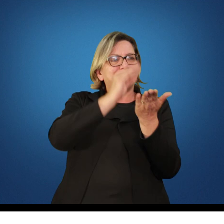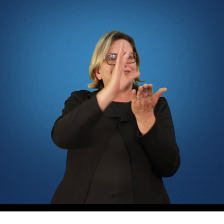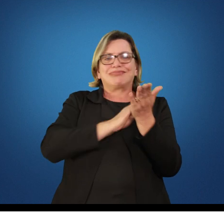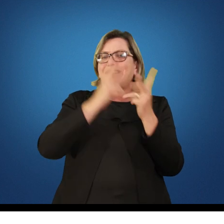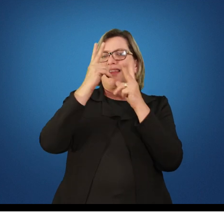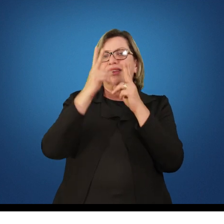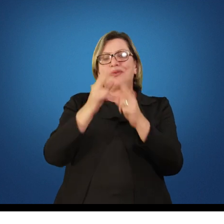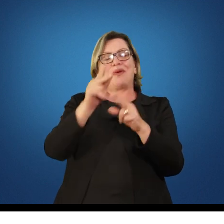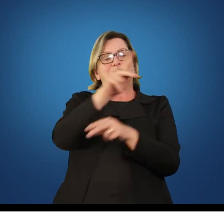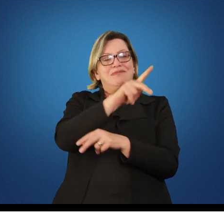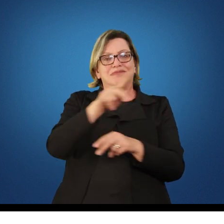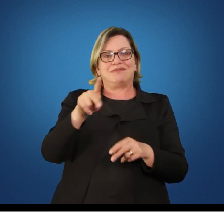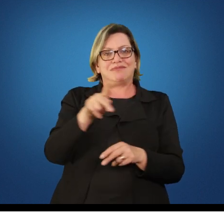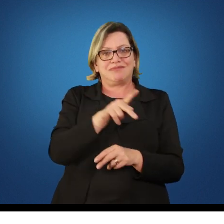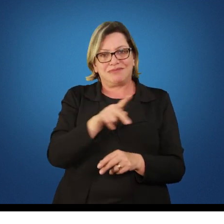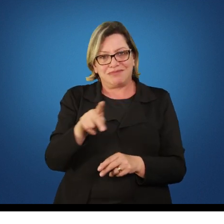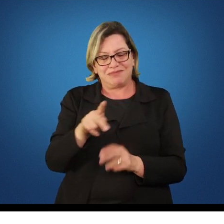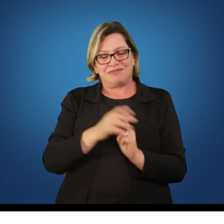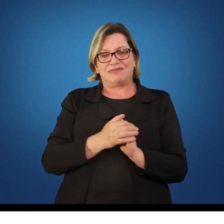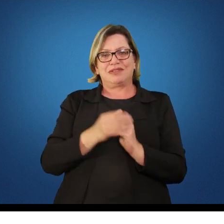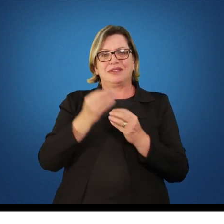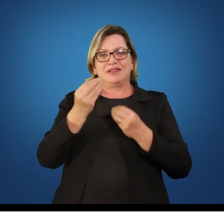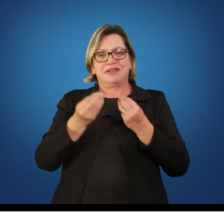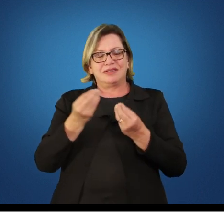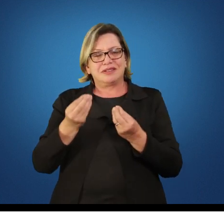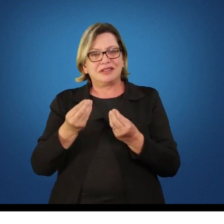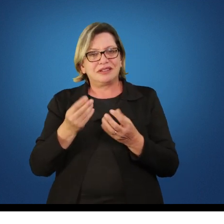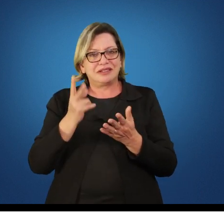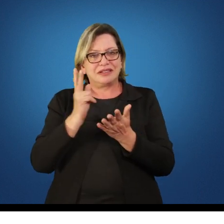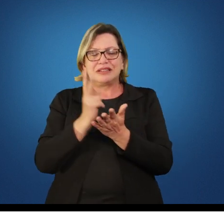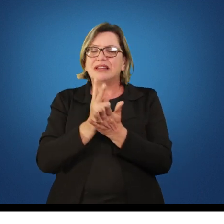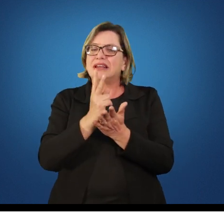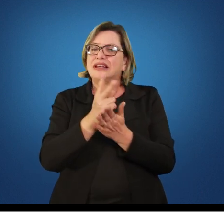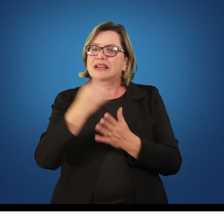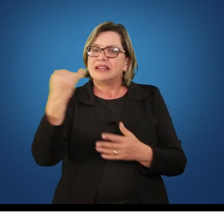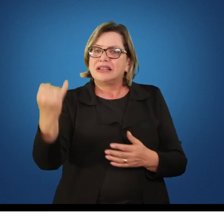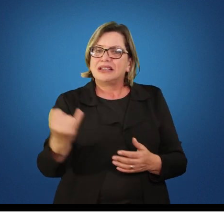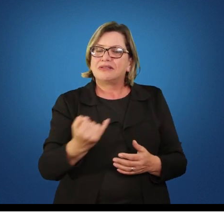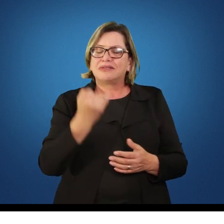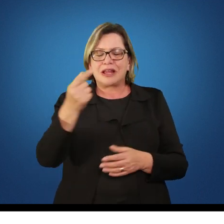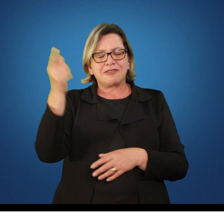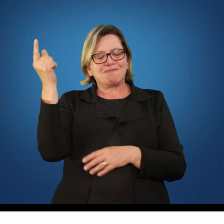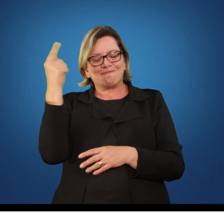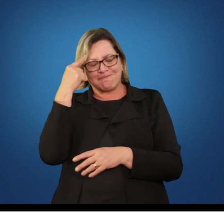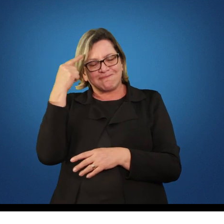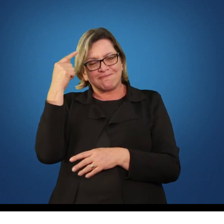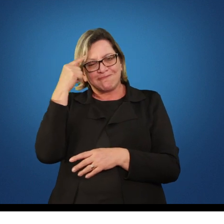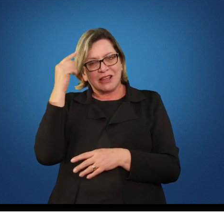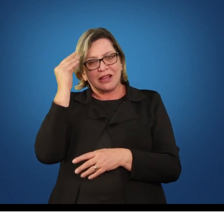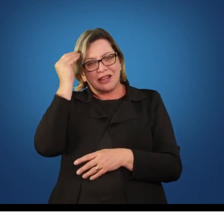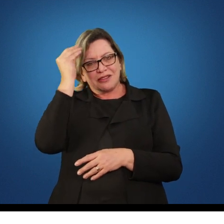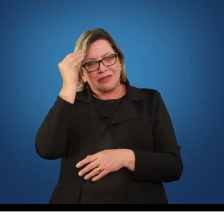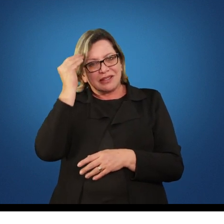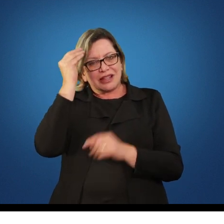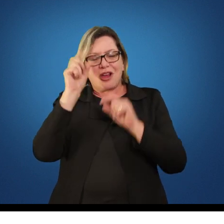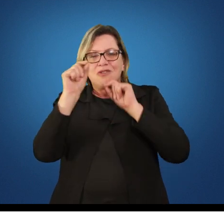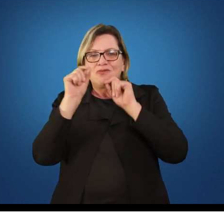se transmitiu em si é fazer uma reflexão sobre aquilo que praticou e se